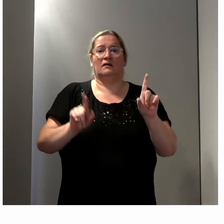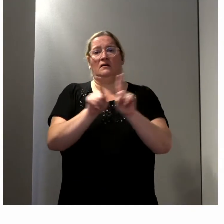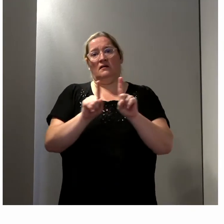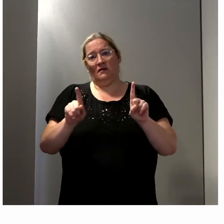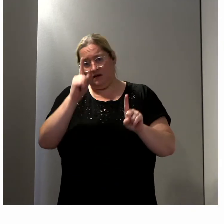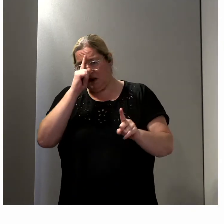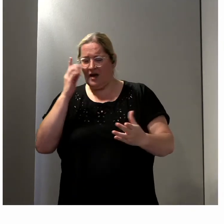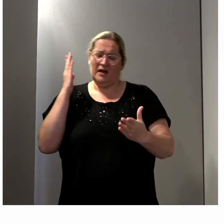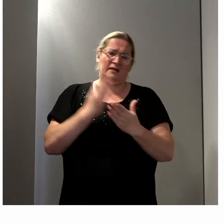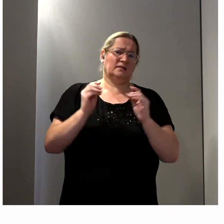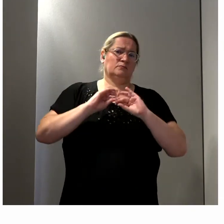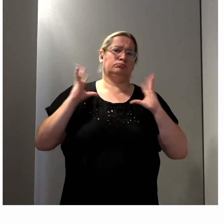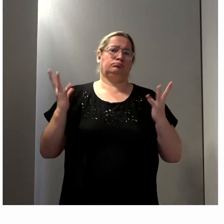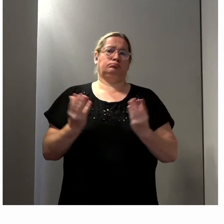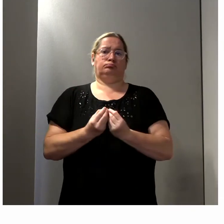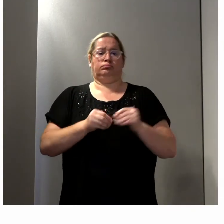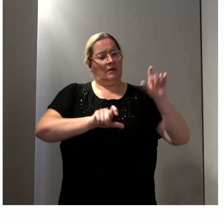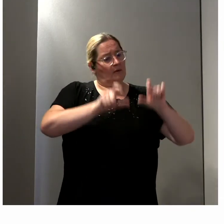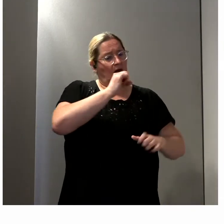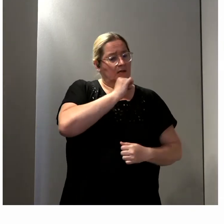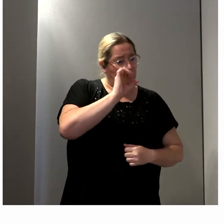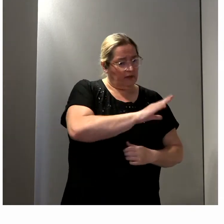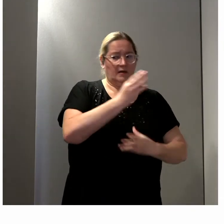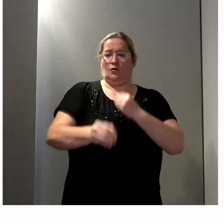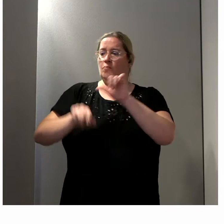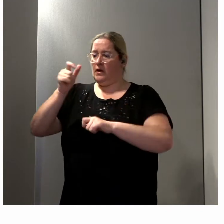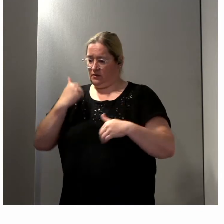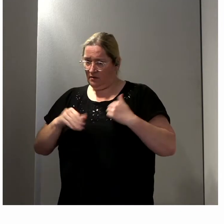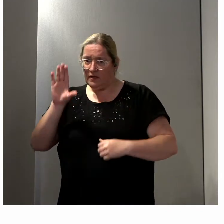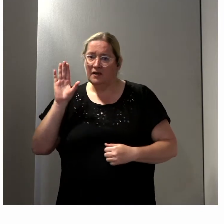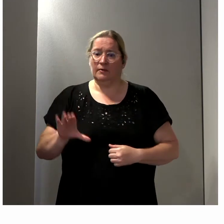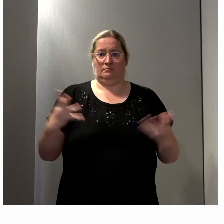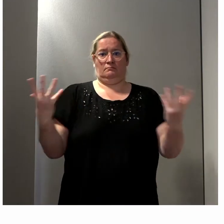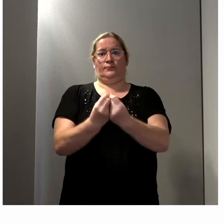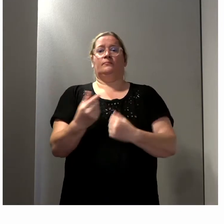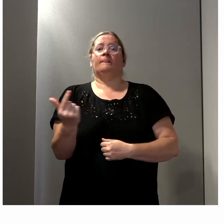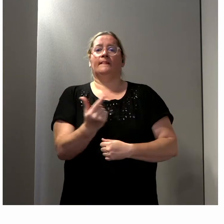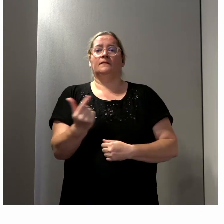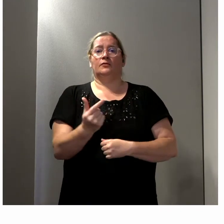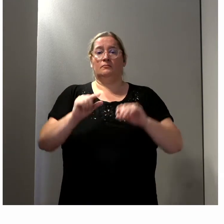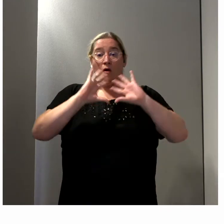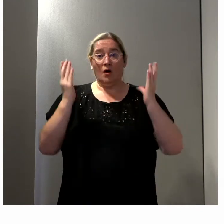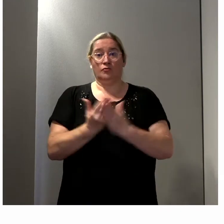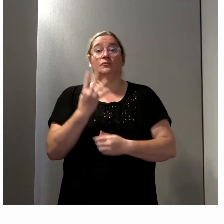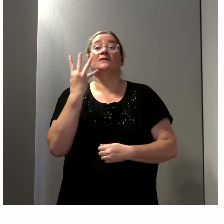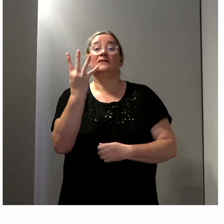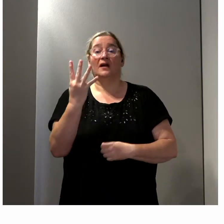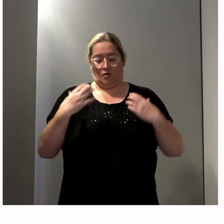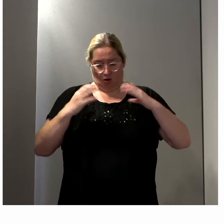concerner soit des personnes âgées, soit des personnes handicapées. En fait, il est composé de quatre collèges, un qui